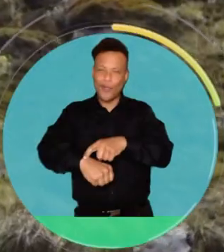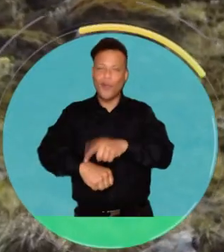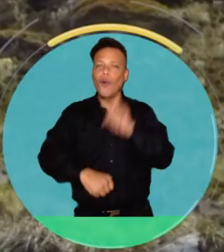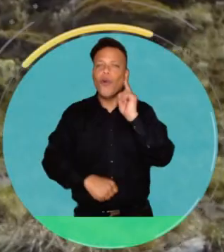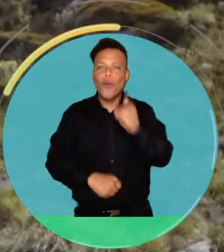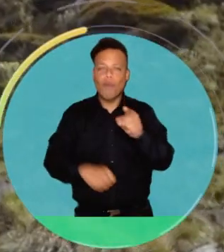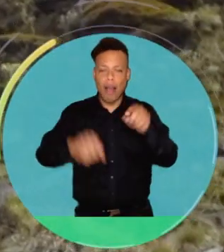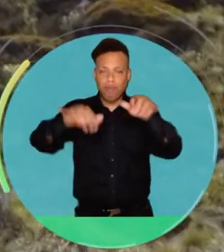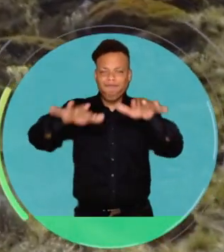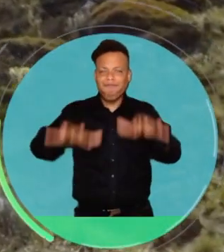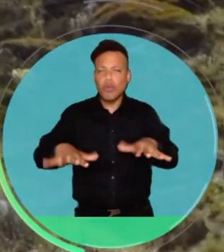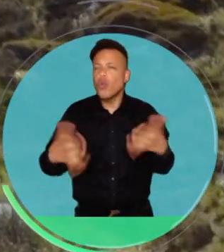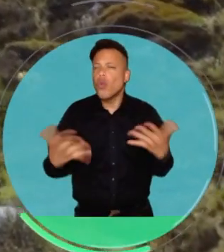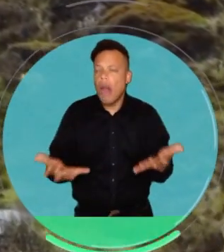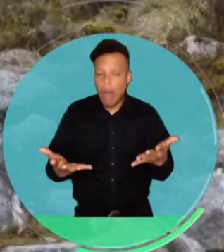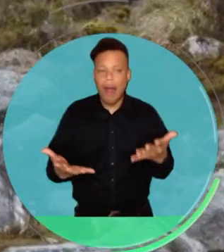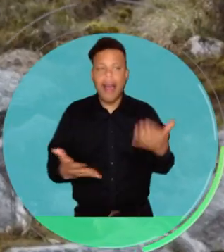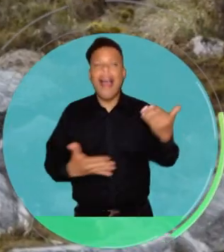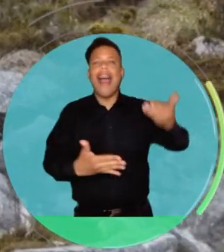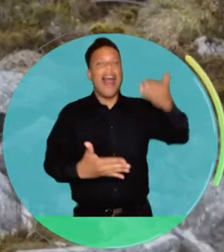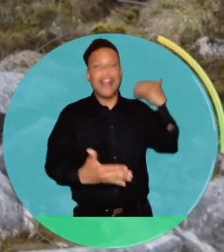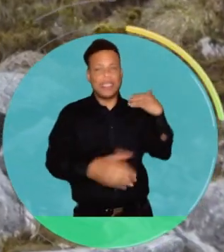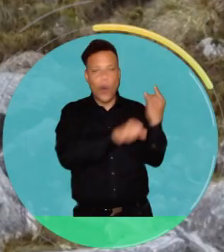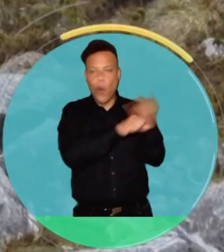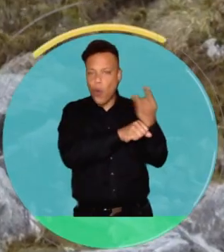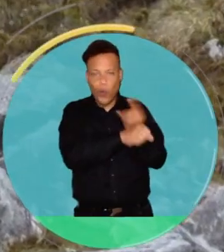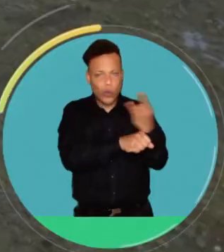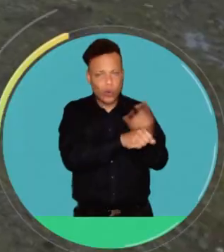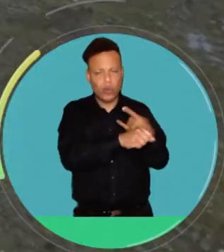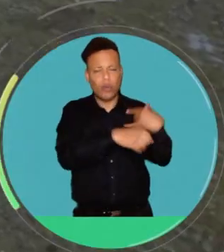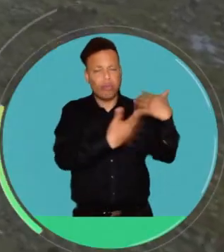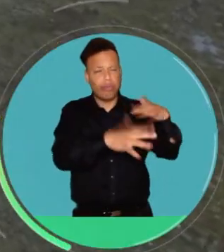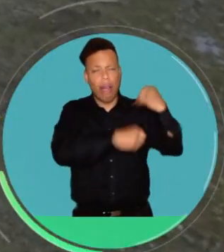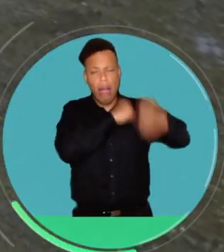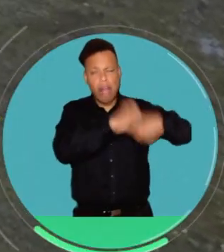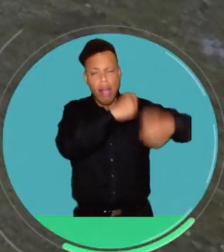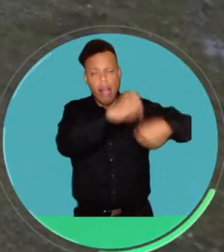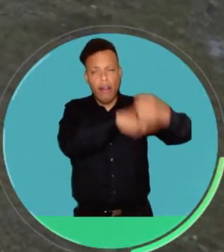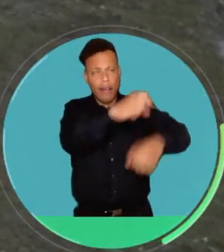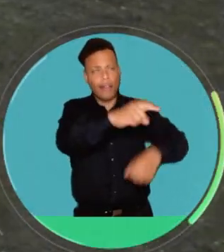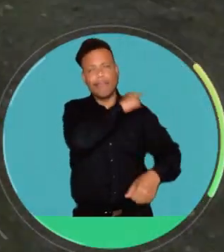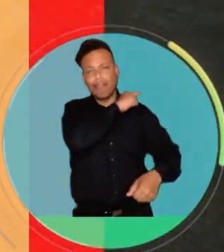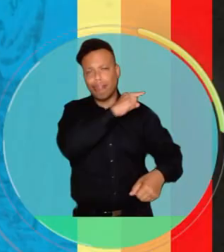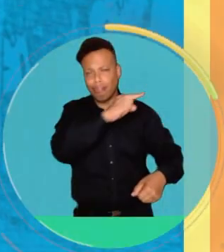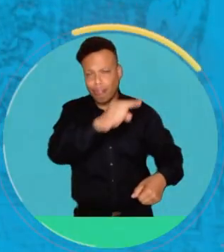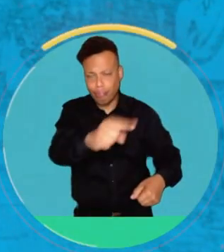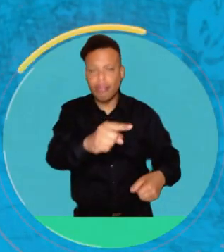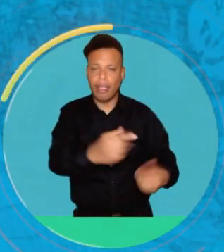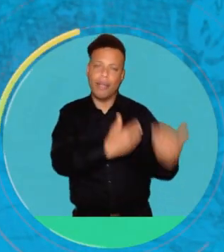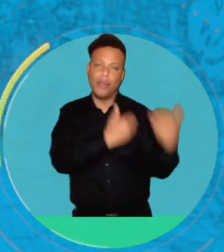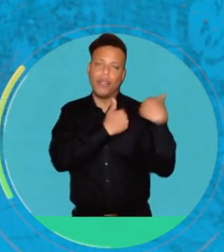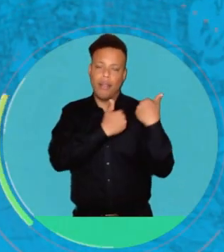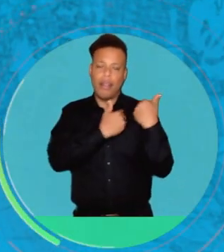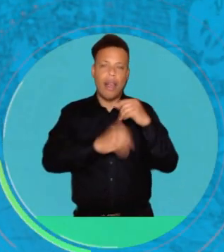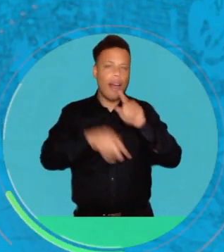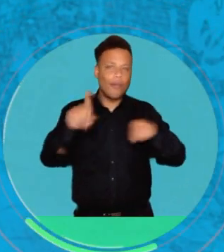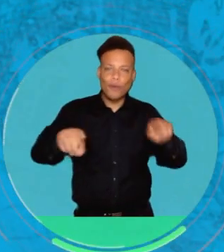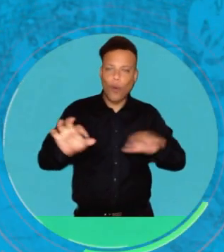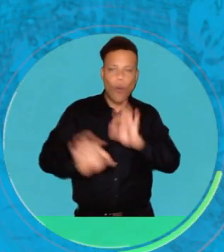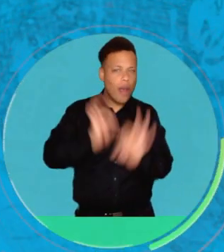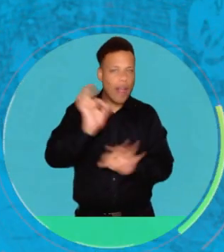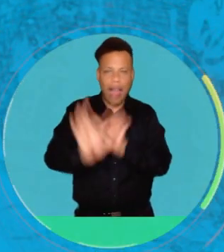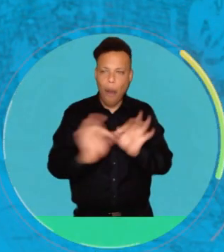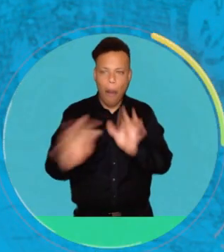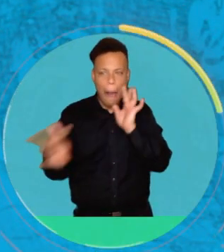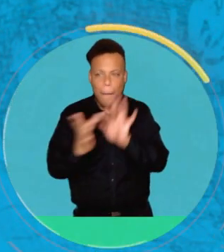para ellos, ya que la escasez es el producto del desempeño inadecuado en el consumo del recurso a lo largo de muchas décadas y el cuidado